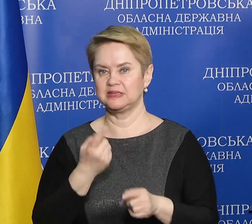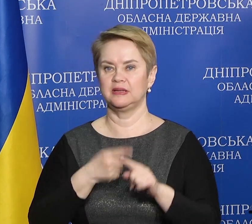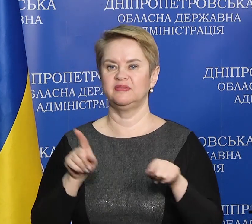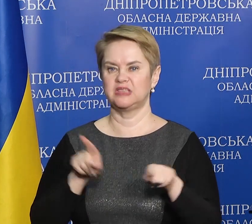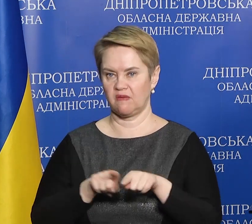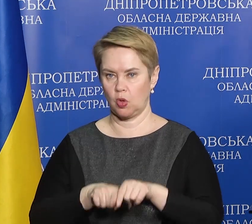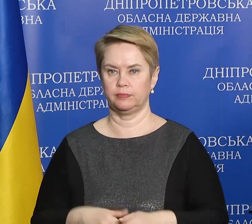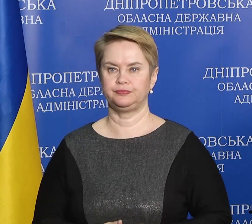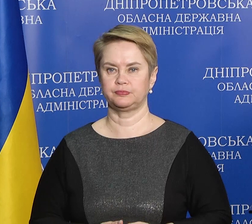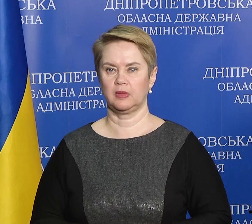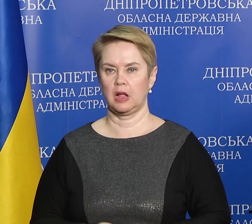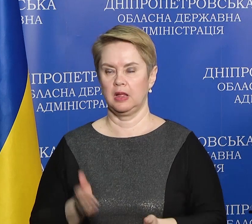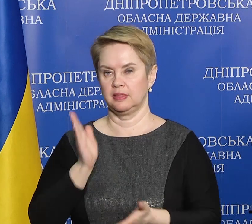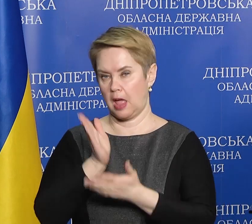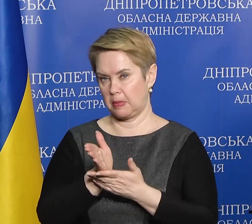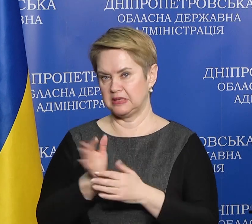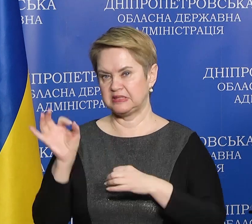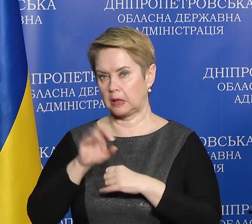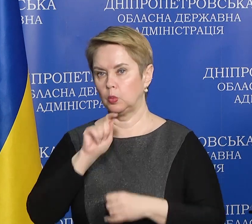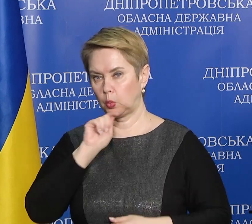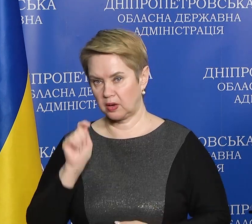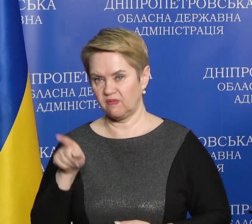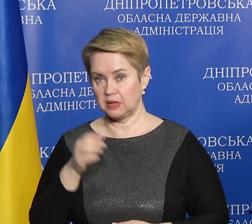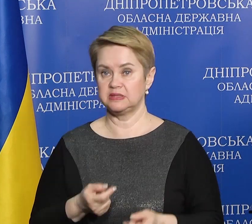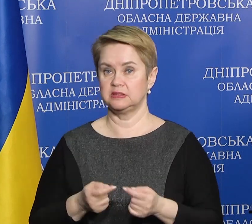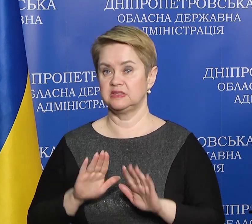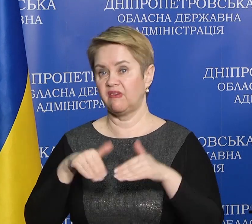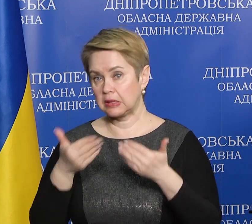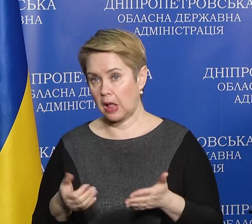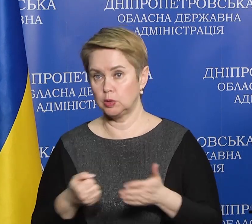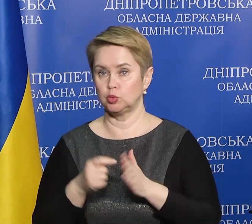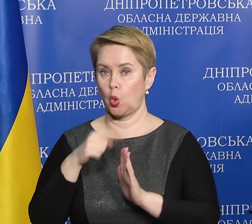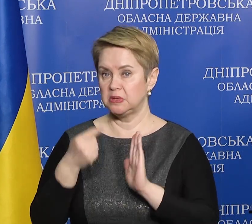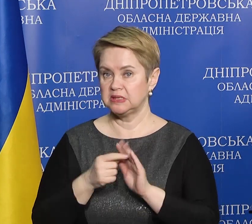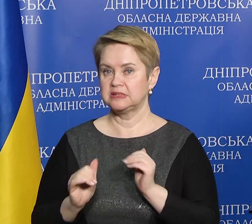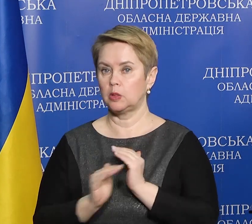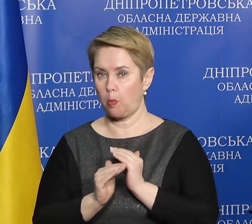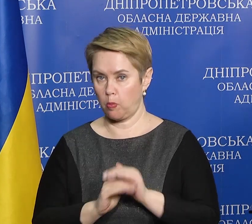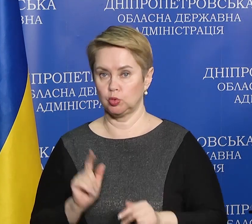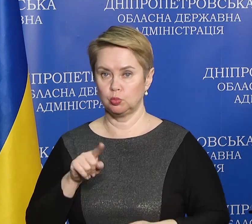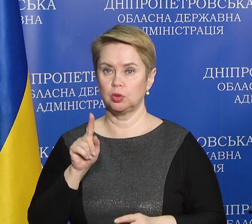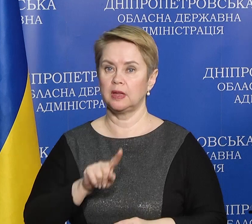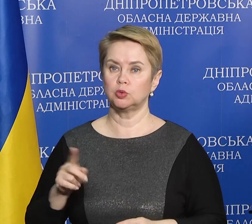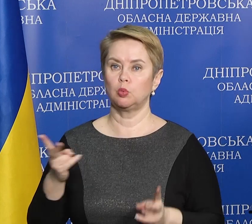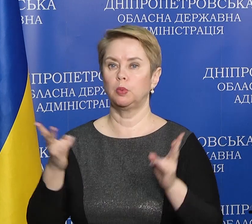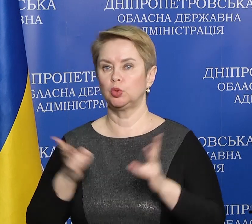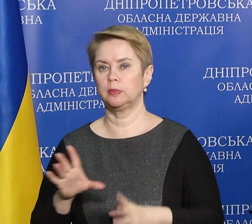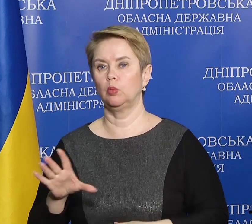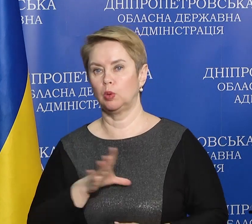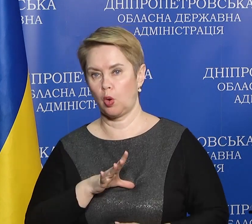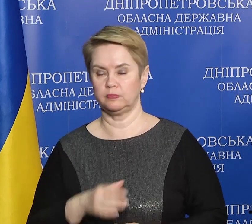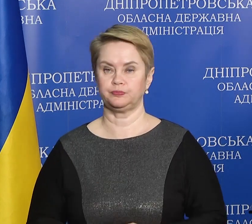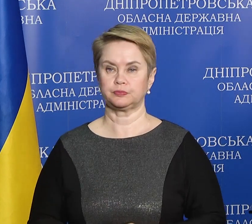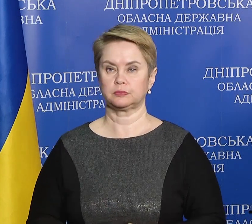в напрямку Західної України, вони зверталися до міста за допомогою, тому що десь комусь потрібно було